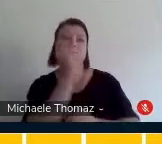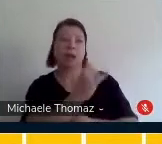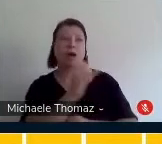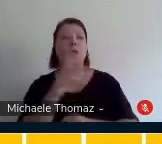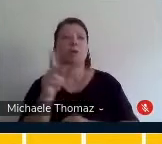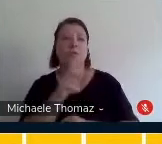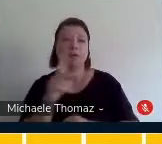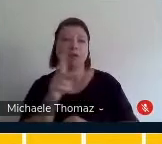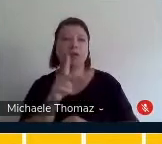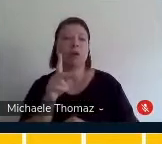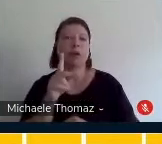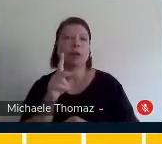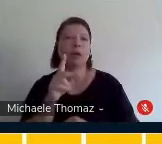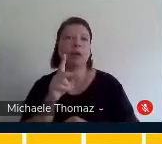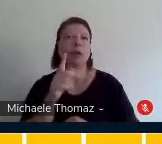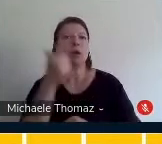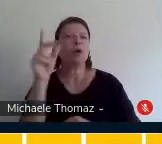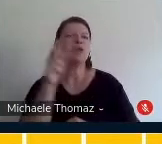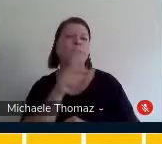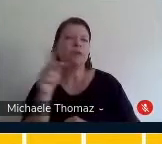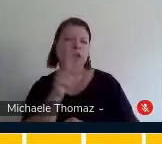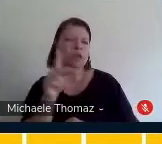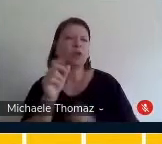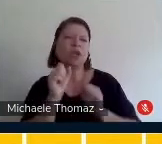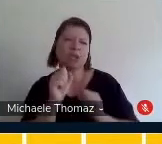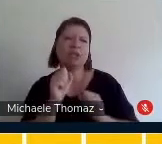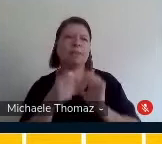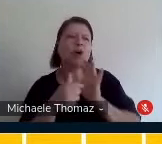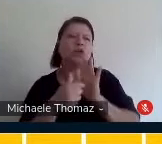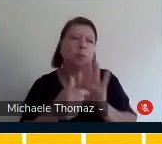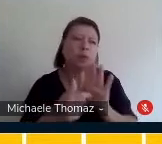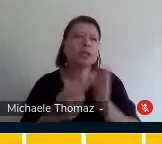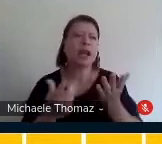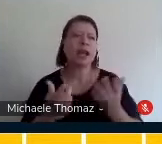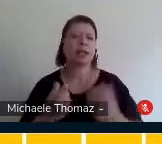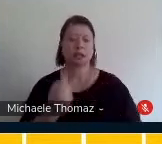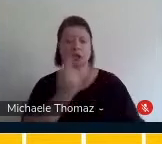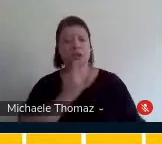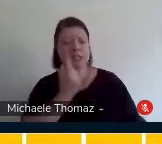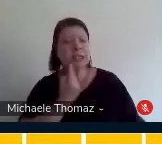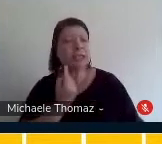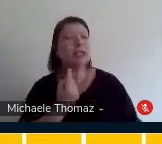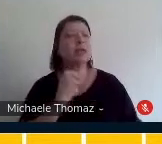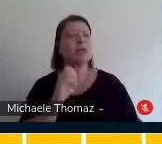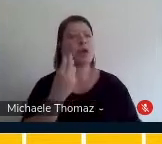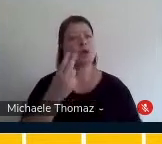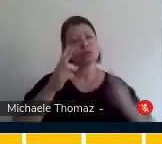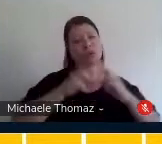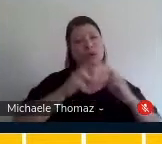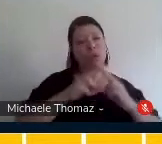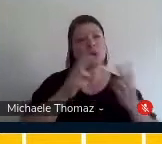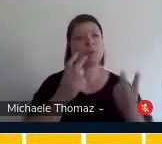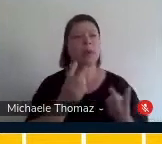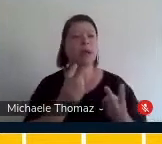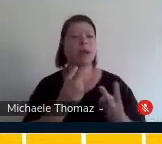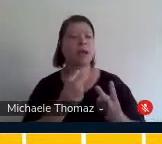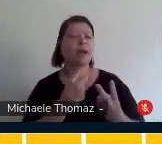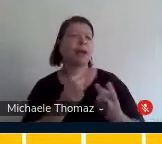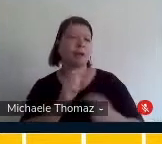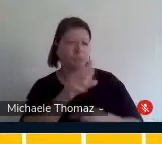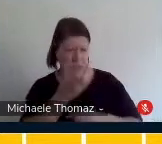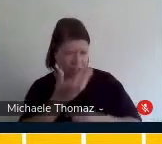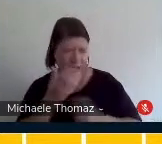pode ser individual, pode ser em dupla, pode ser em grupo, você vai você querer participar?